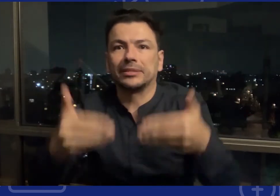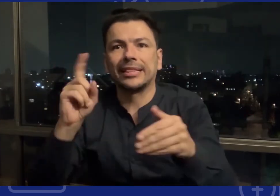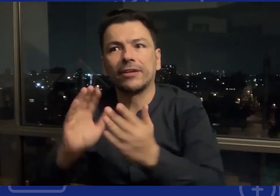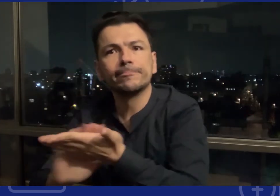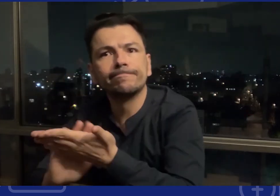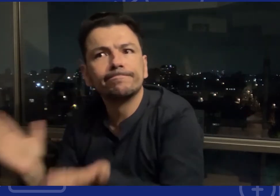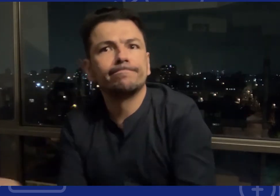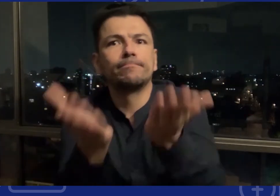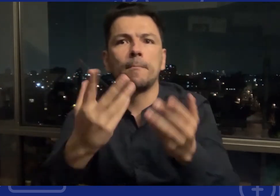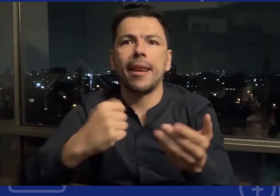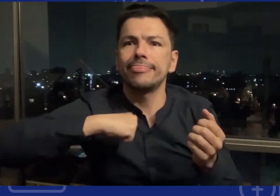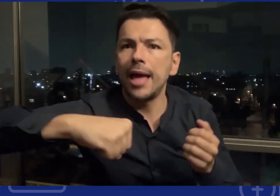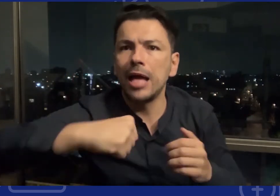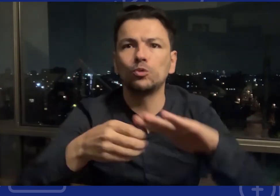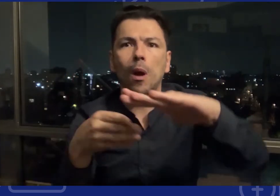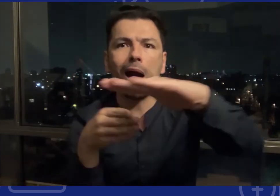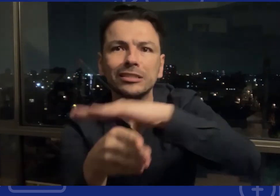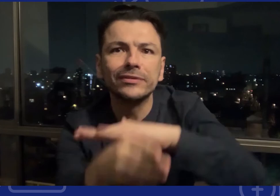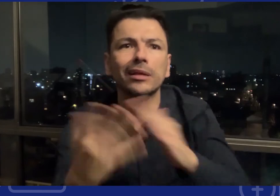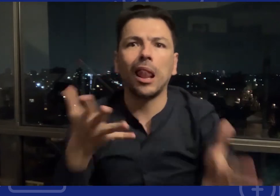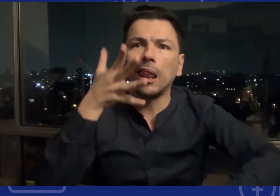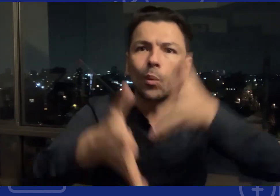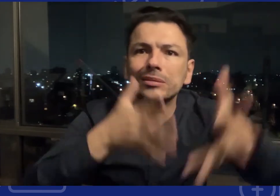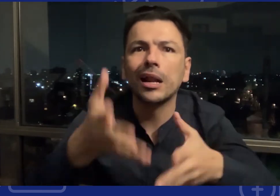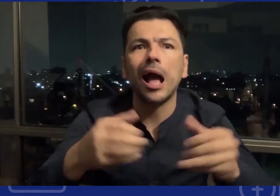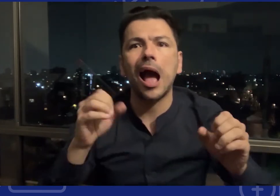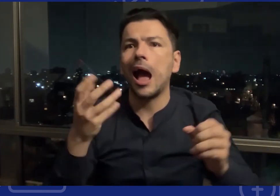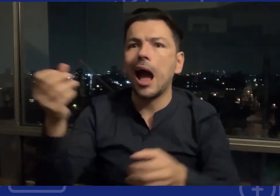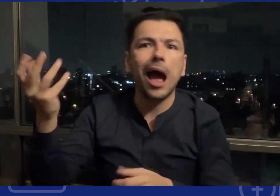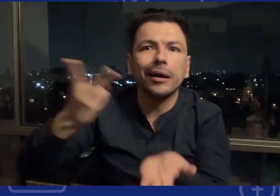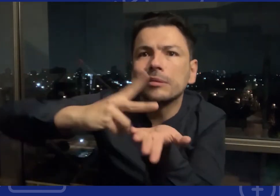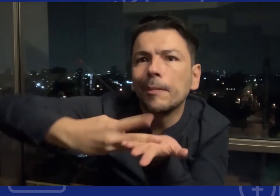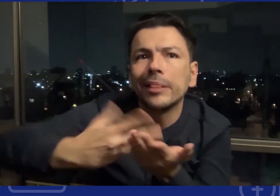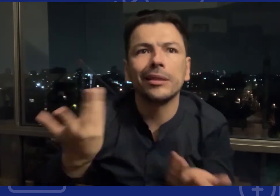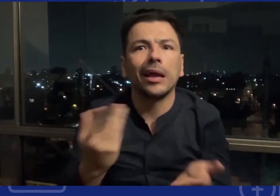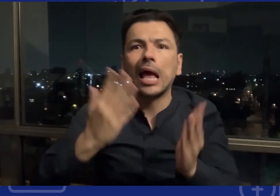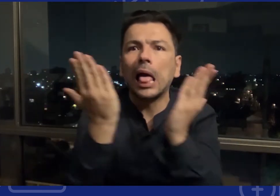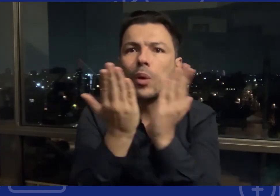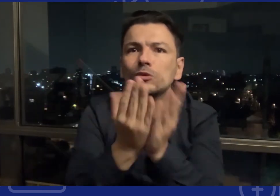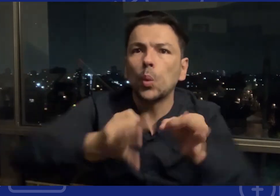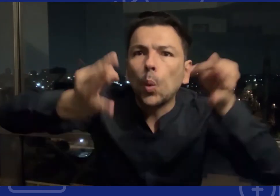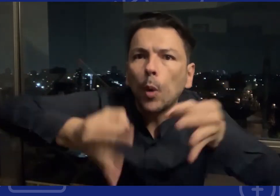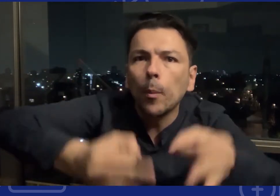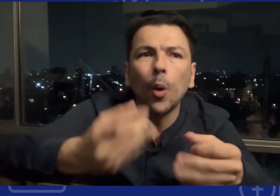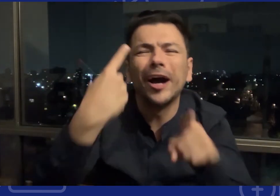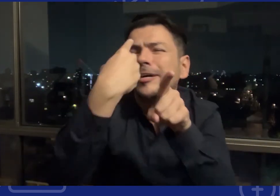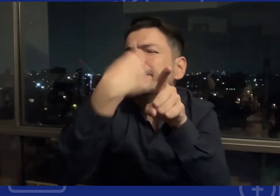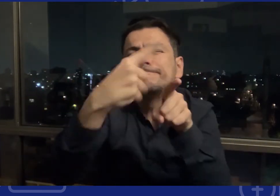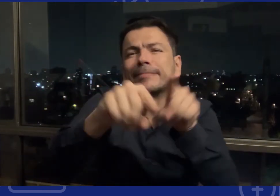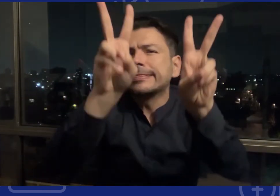transformaciones que se requieren en temas de accesibilidad por ejemplo contar con lengua de señas servicios de interpretación en temas de